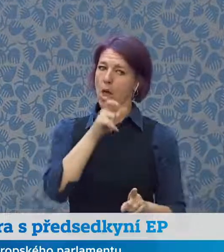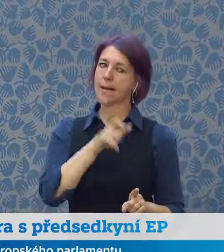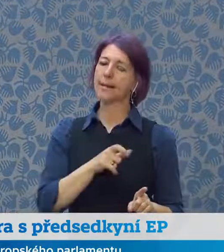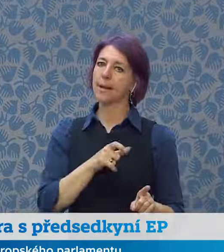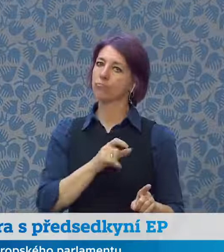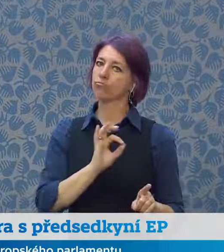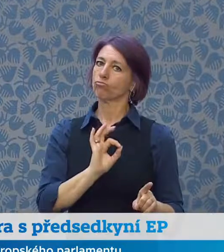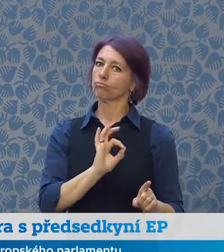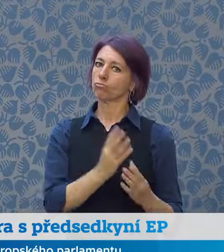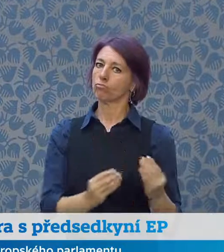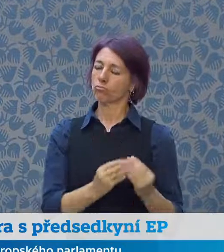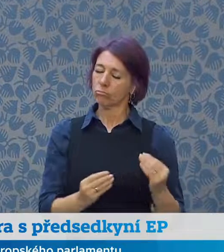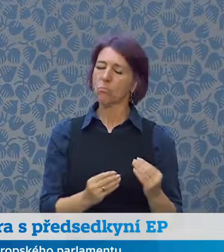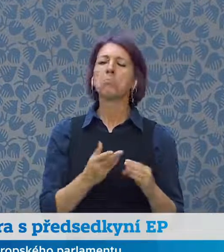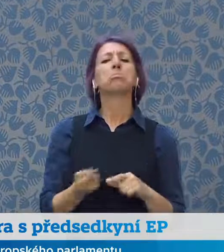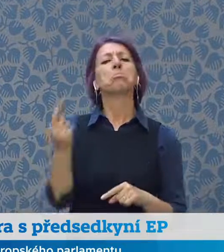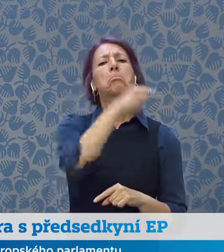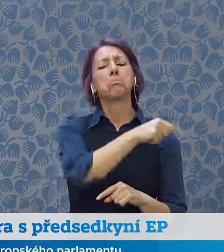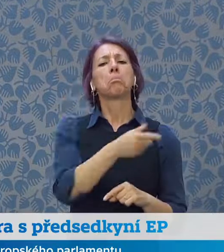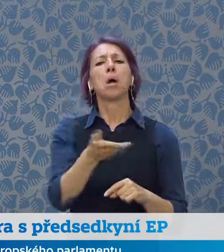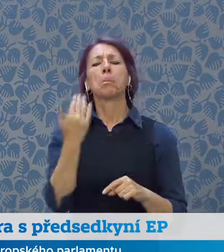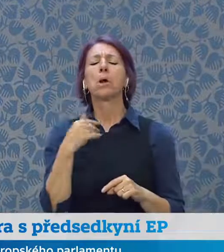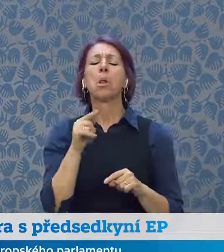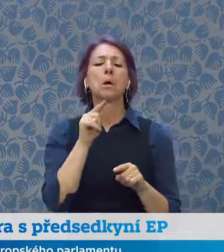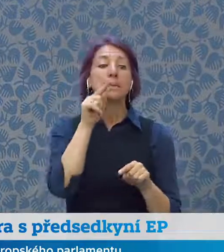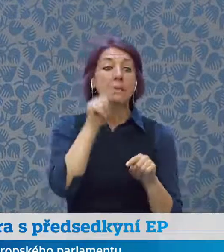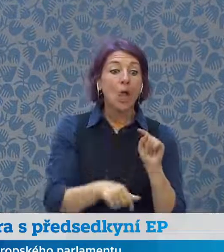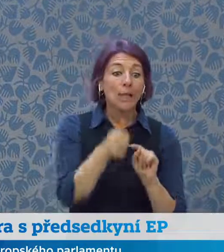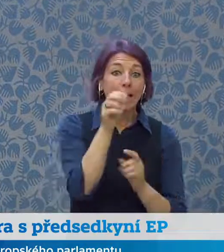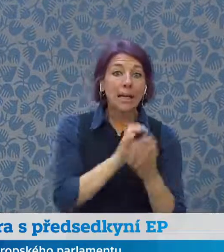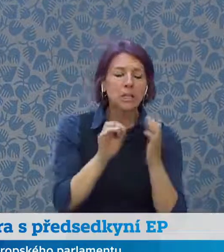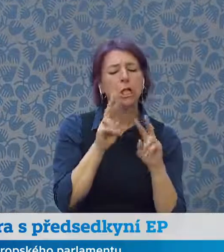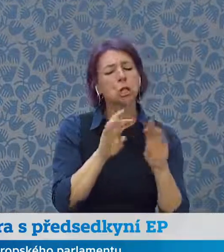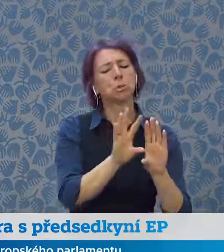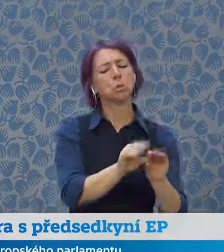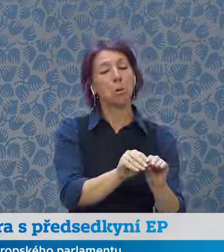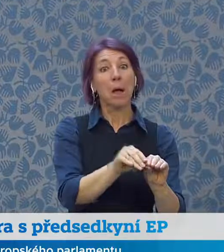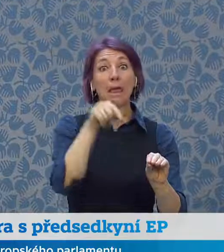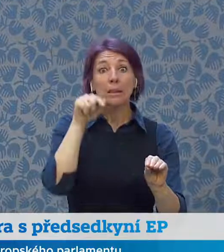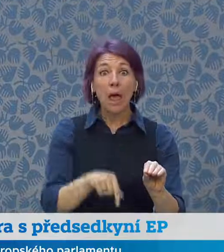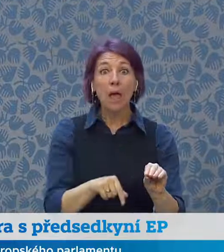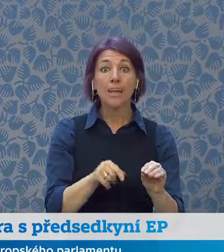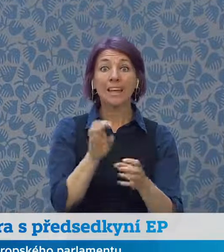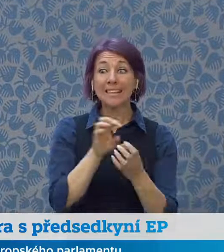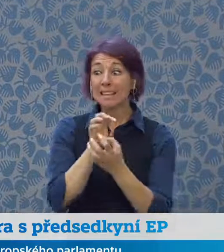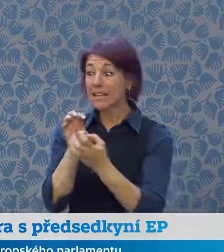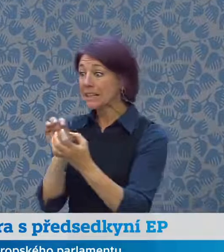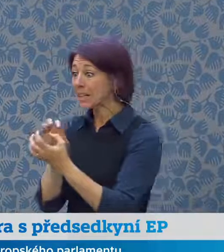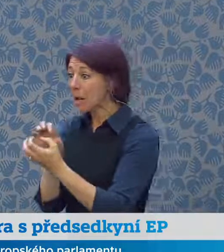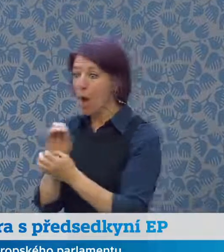dřív jsme vždycky řešili jednu krizi, ale teď řešíme několik krizí zároveň.